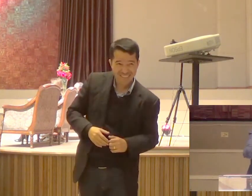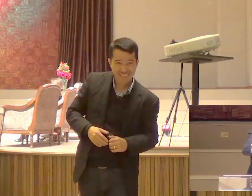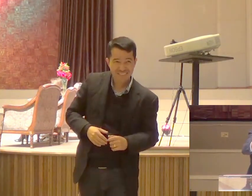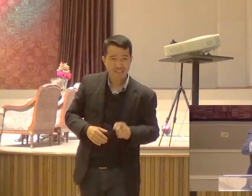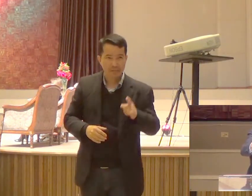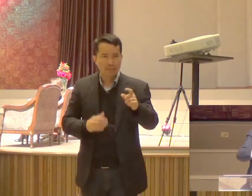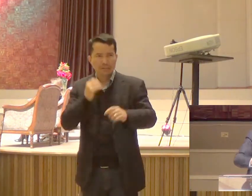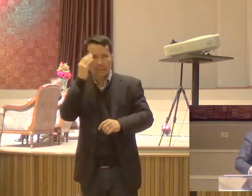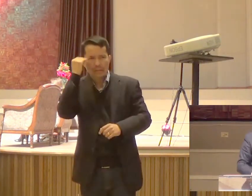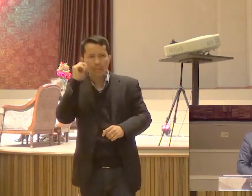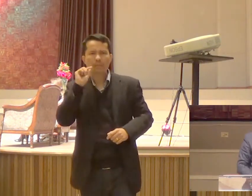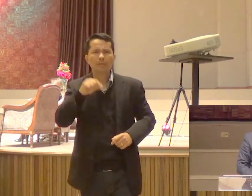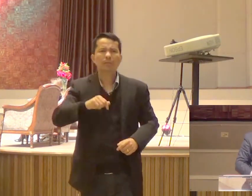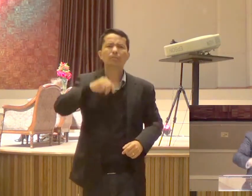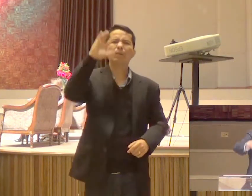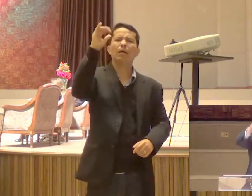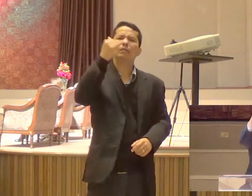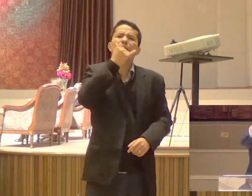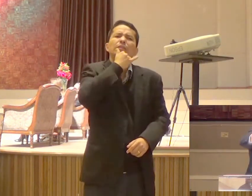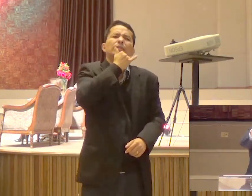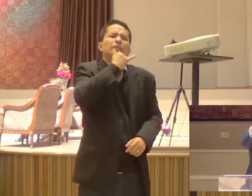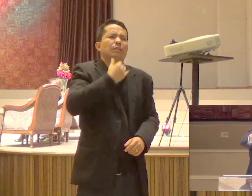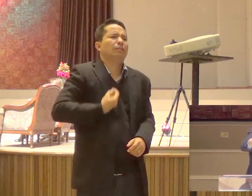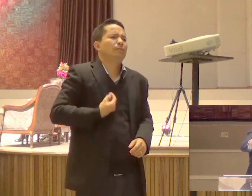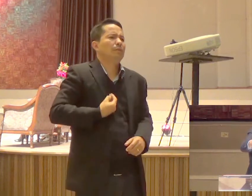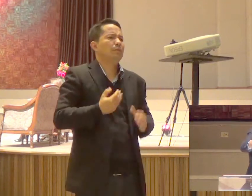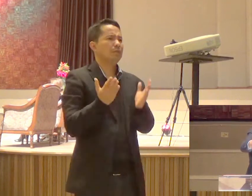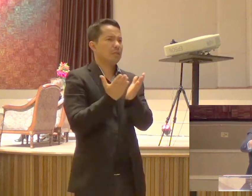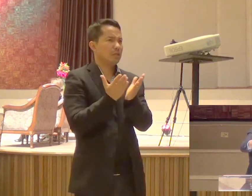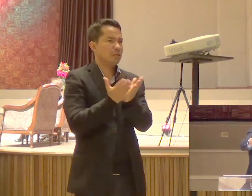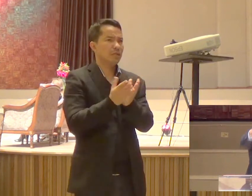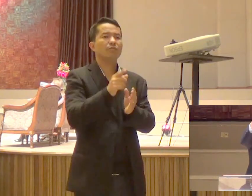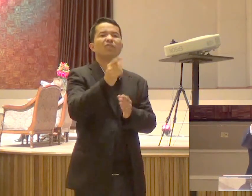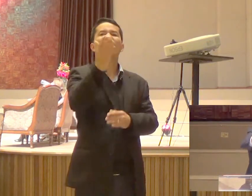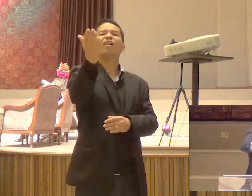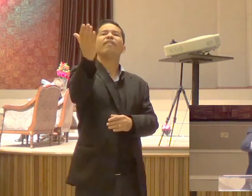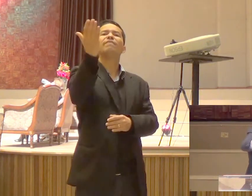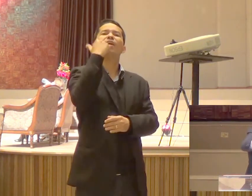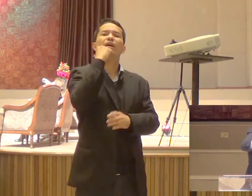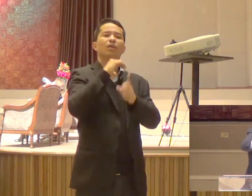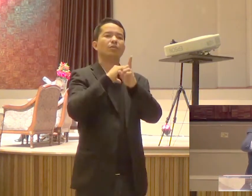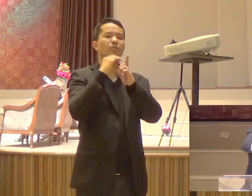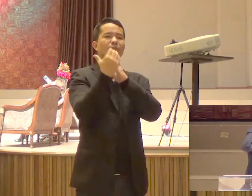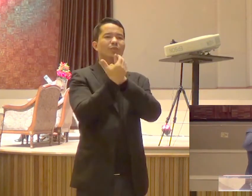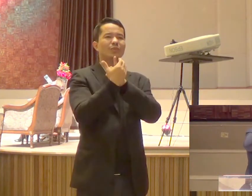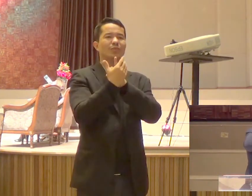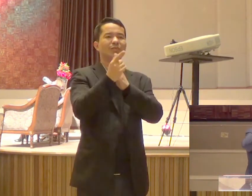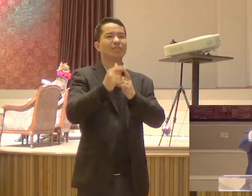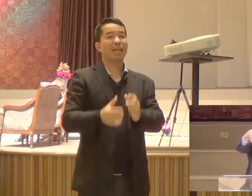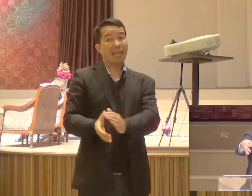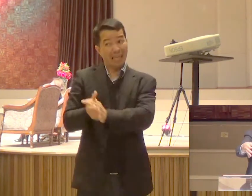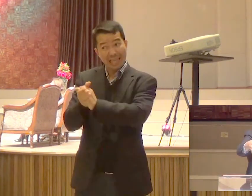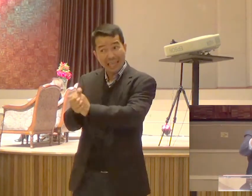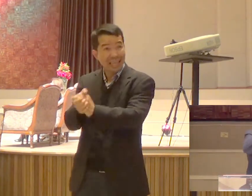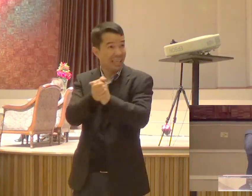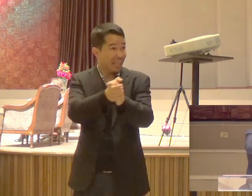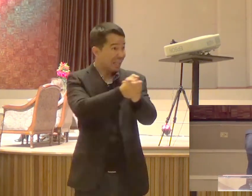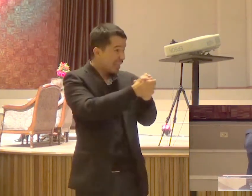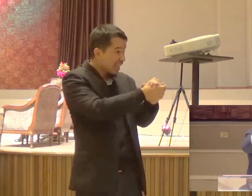triste Na sua vida cristã É você vir ao culto Entrar Cumprimentar as pessoas Quando as pessoas Dizem